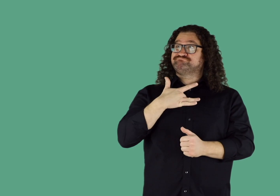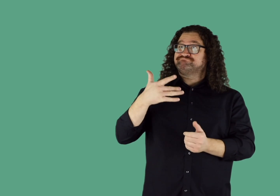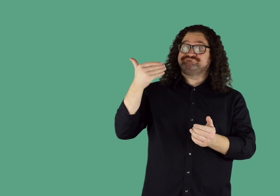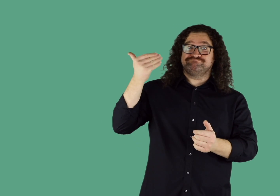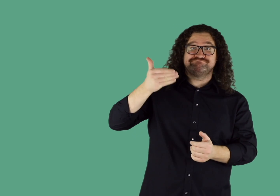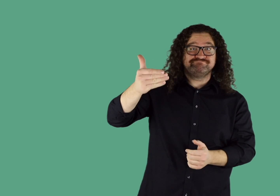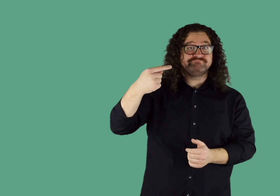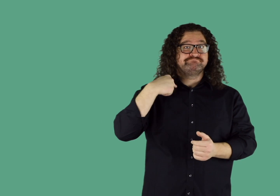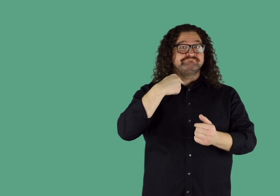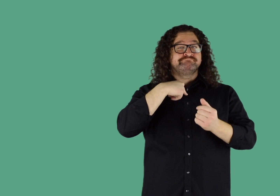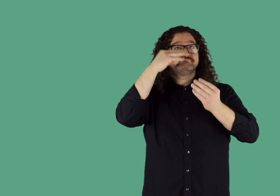importante.